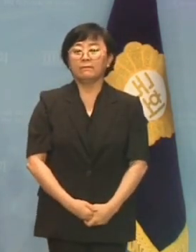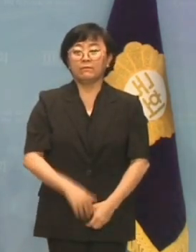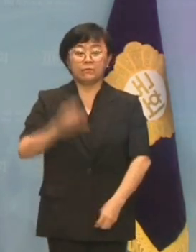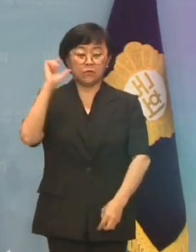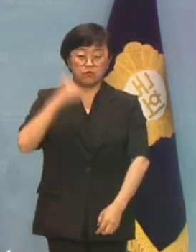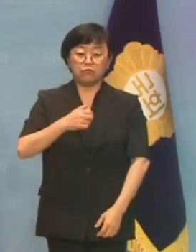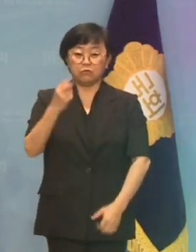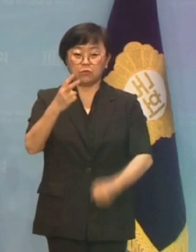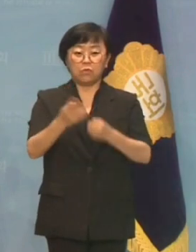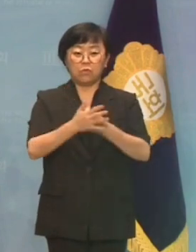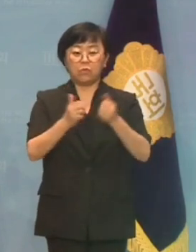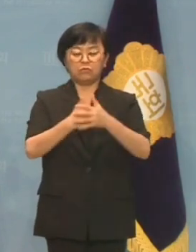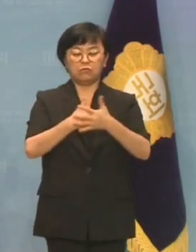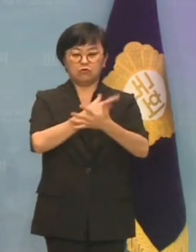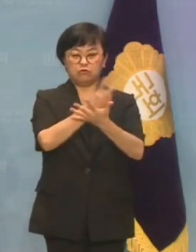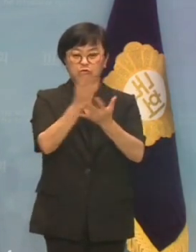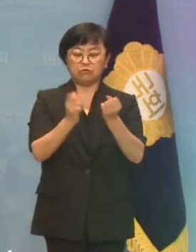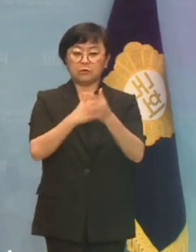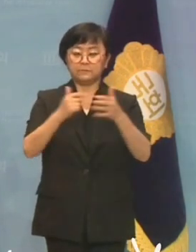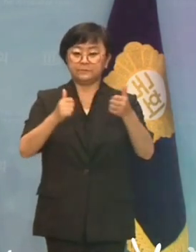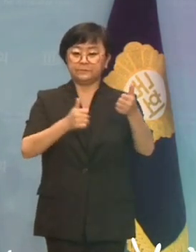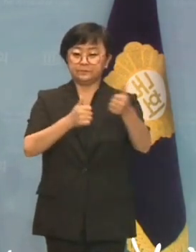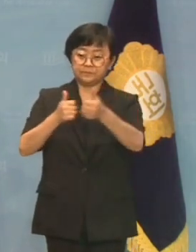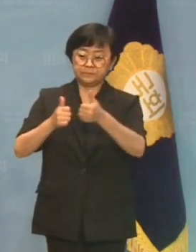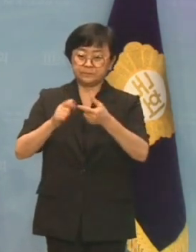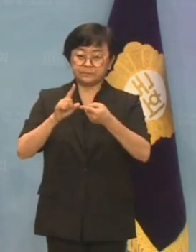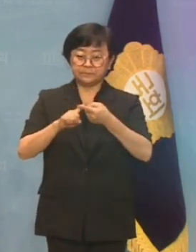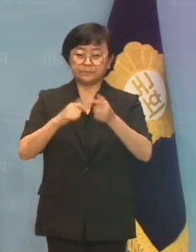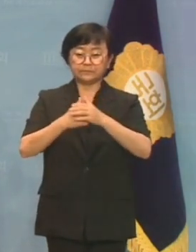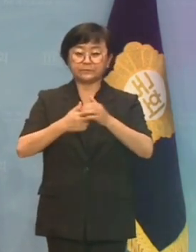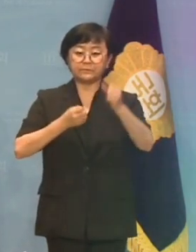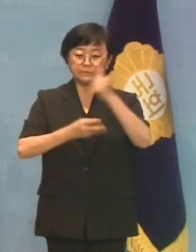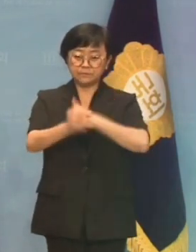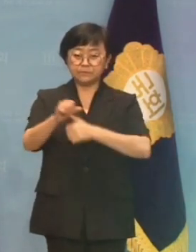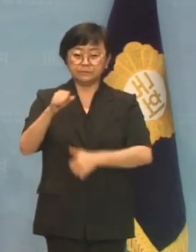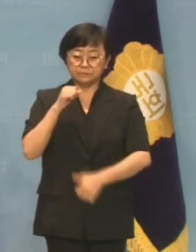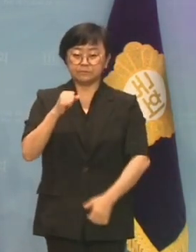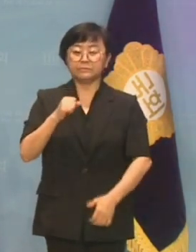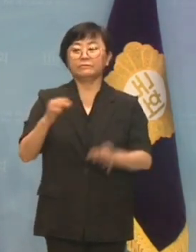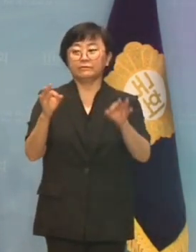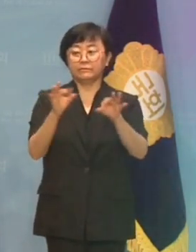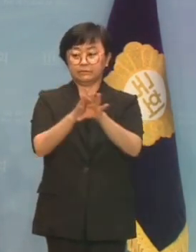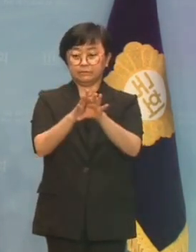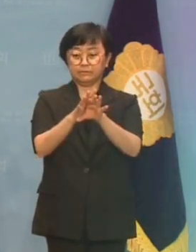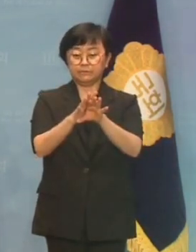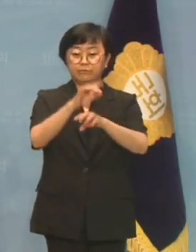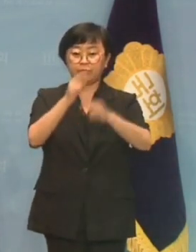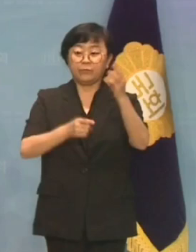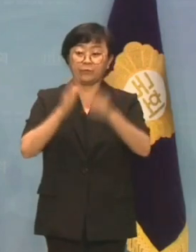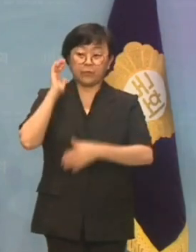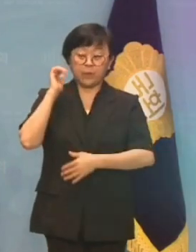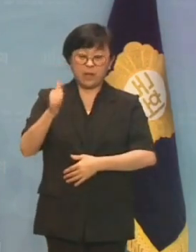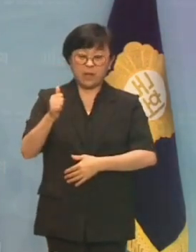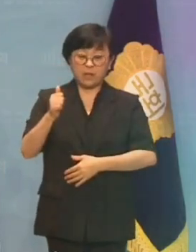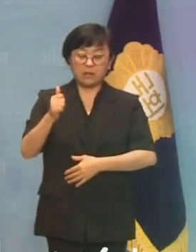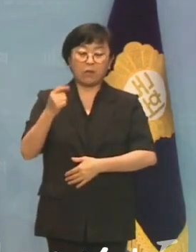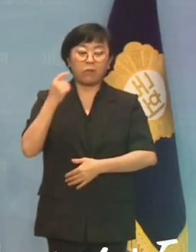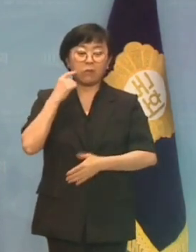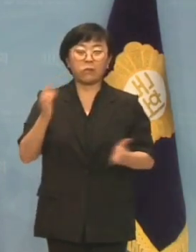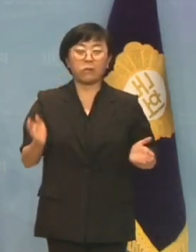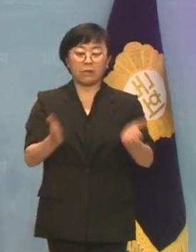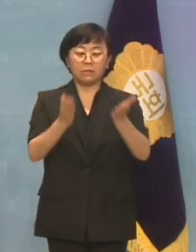중국을 비롯한 다자외교 채널에 대한 영향력도 사라졌습니다. 윤석열 대통령은